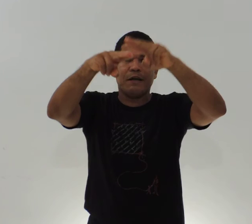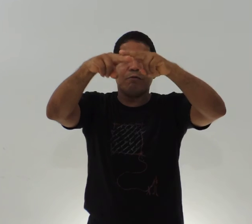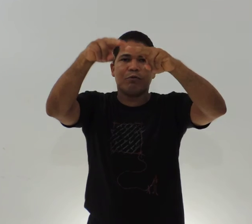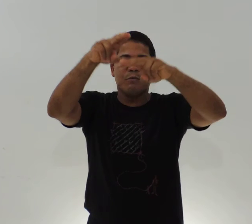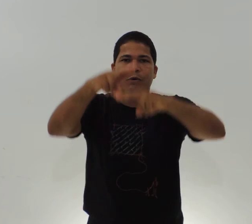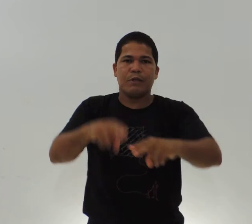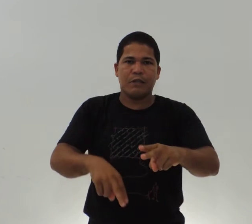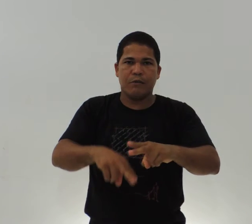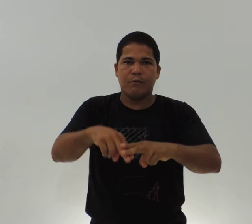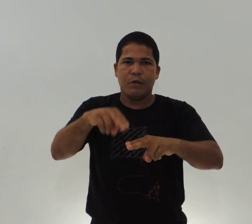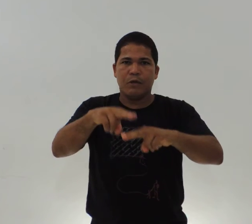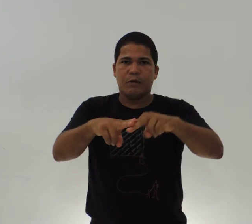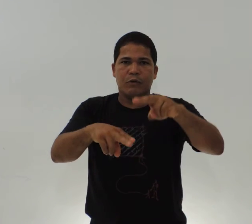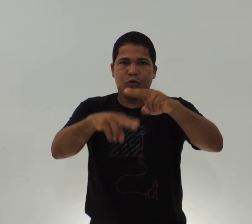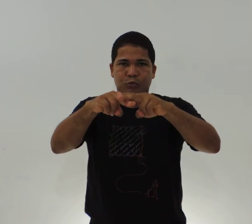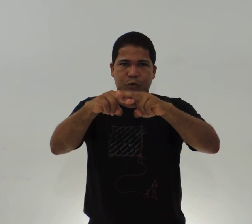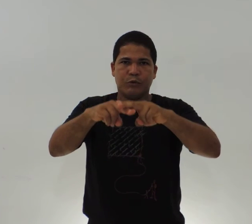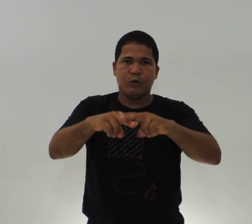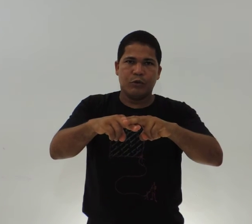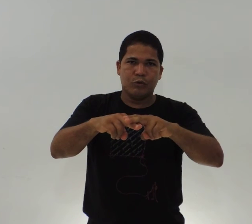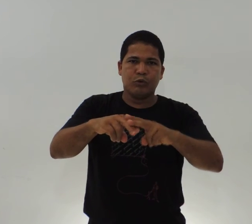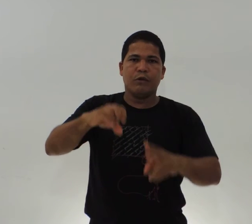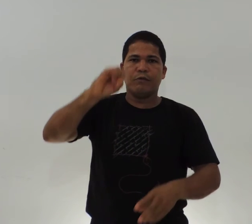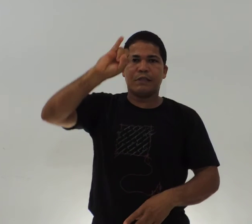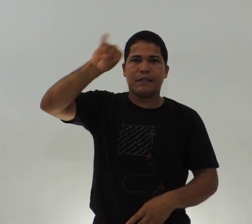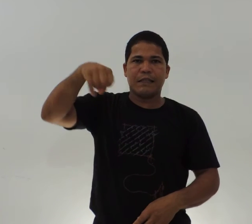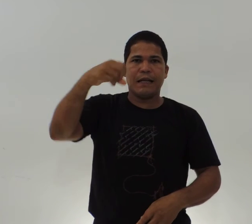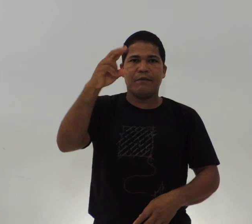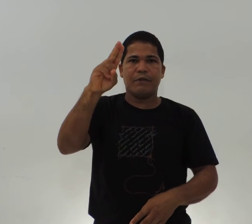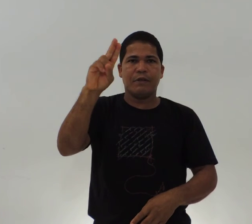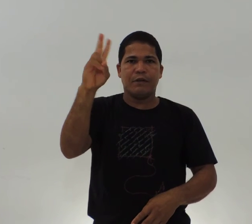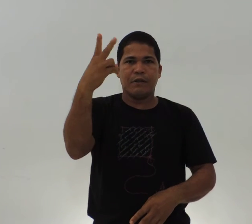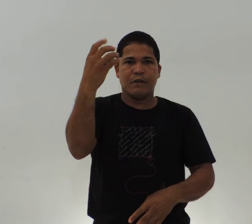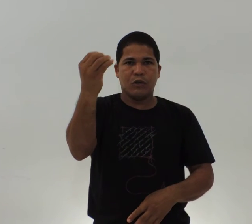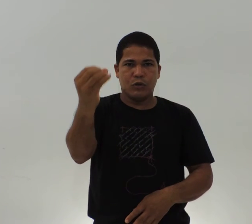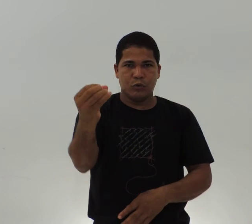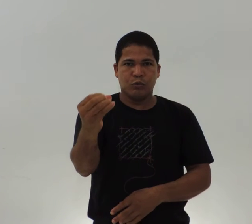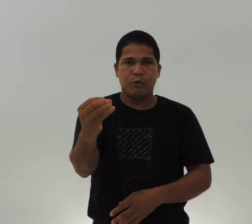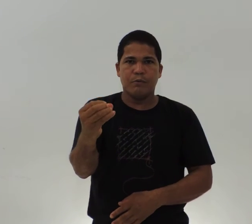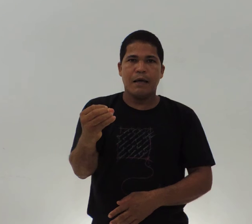fogueira, uma sobre a outra. Então, junho. Julho você escreve, julho.